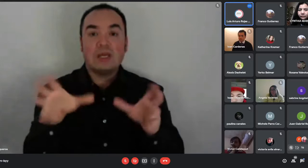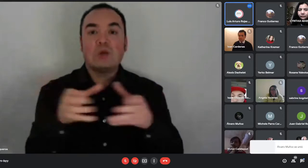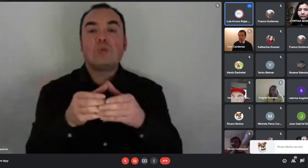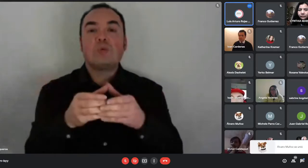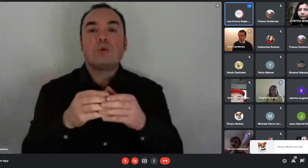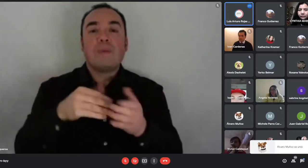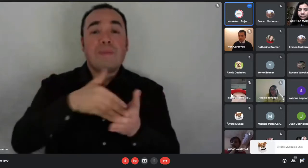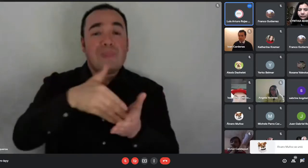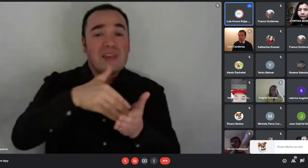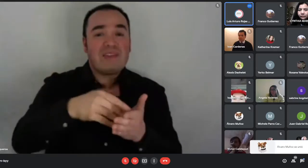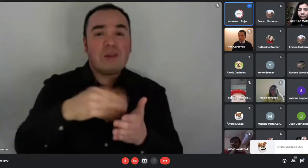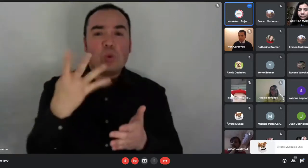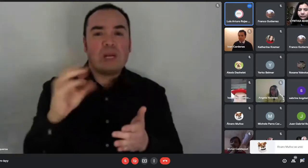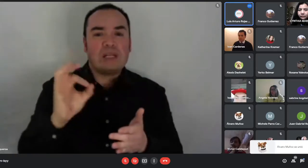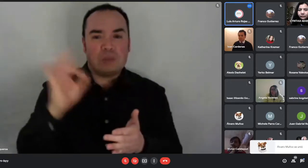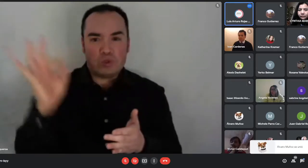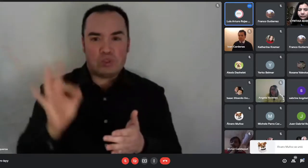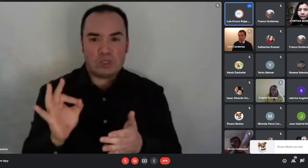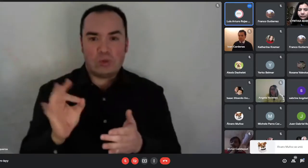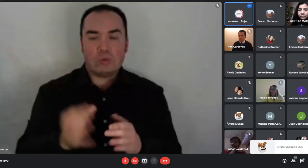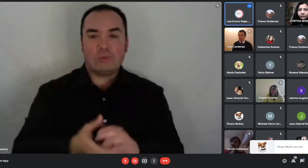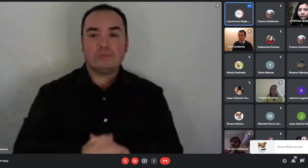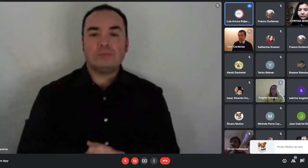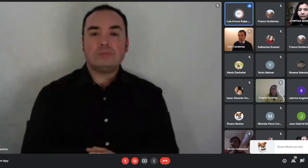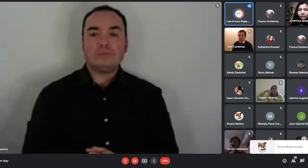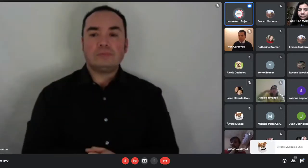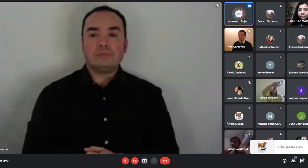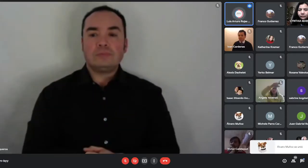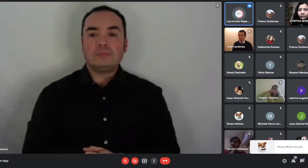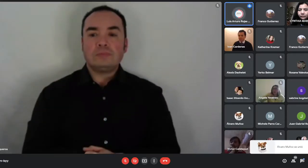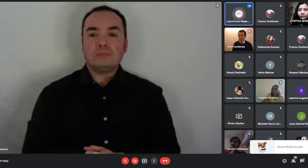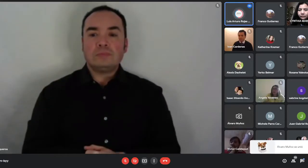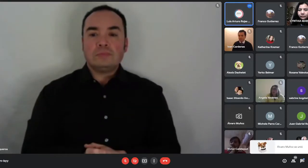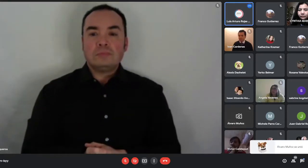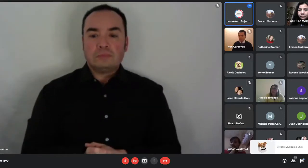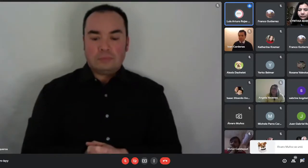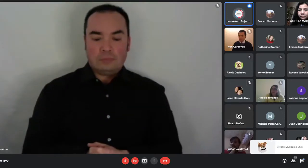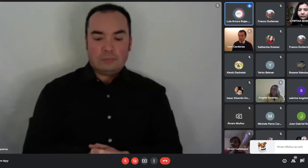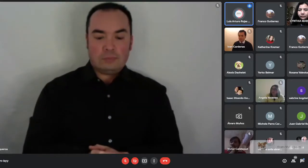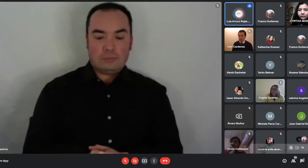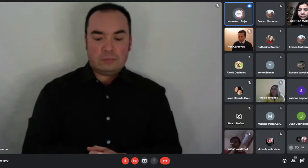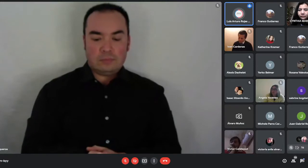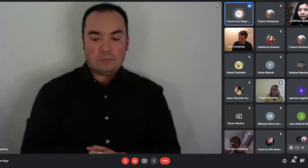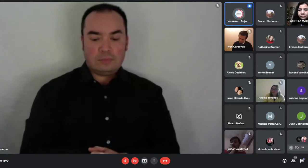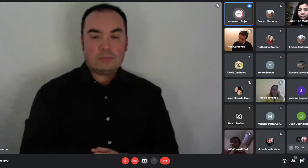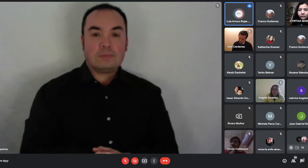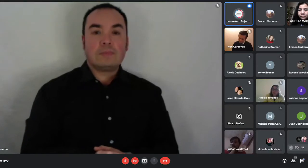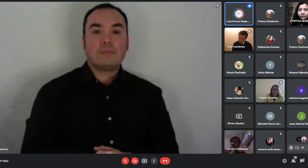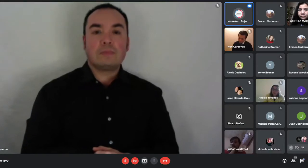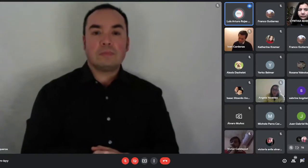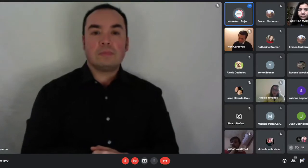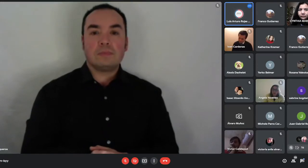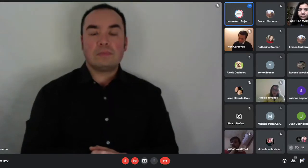El fondo solidario tiene una particularidad que en el registro social de hogares,